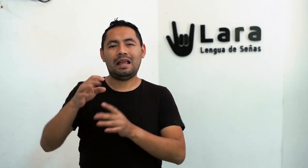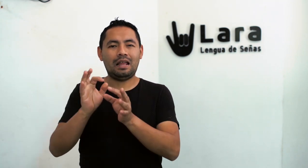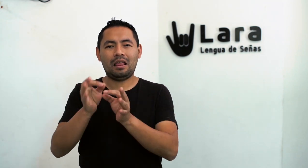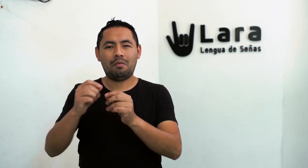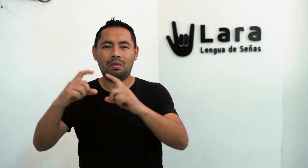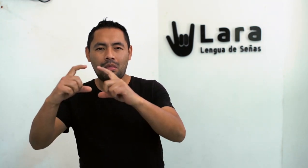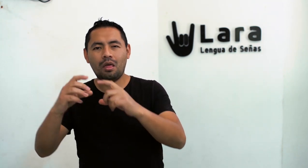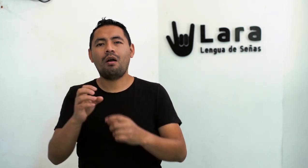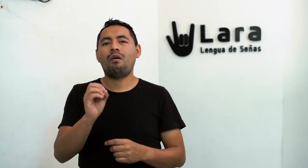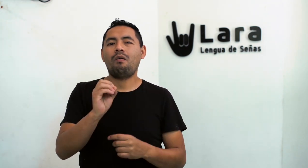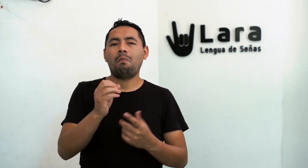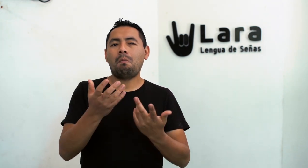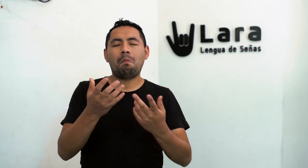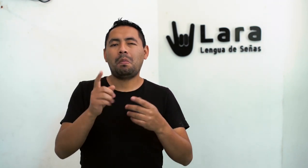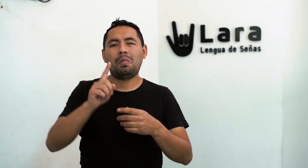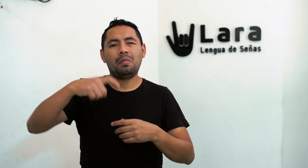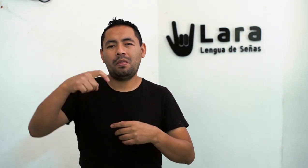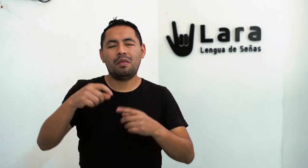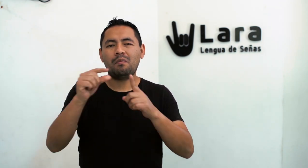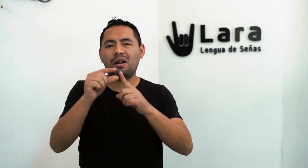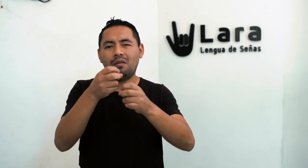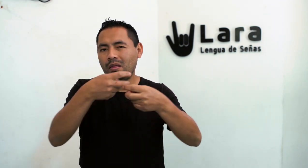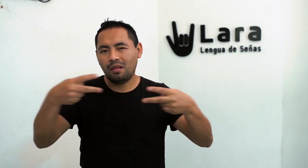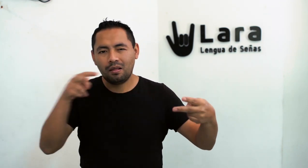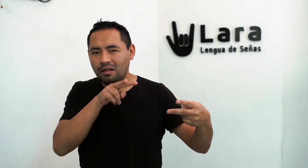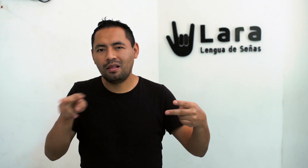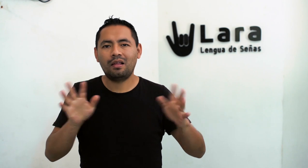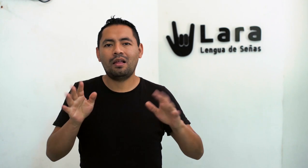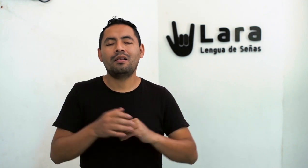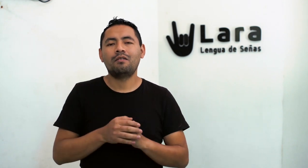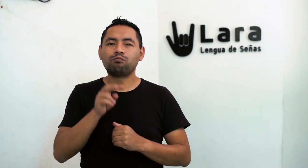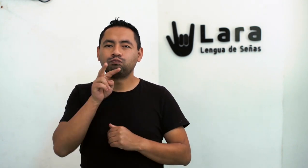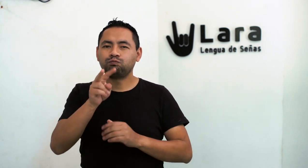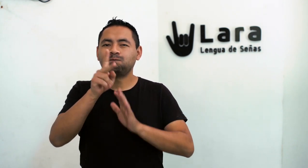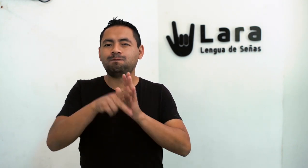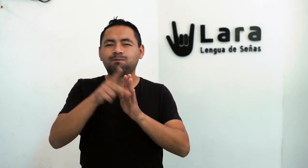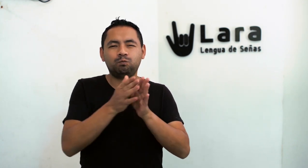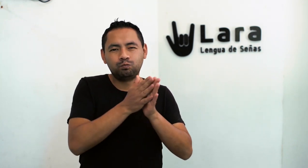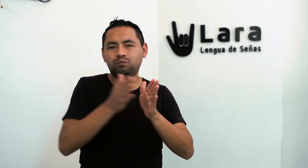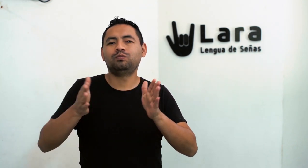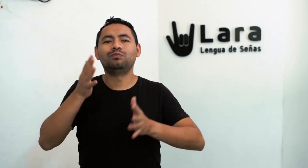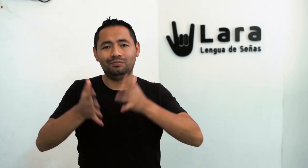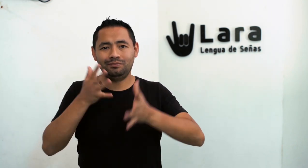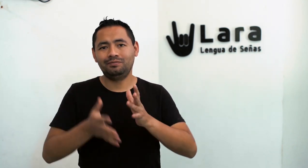observar a un intérprete de señas o leer subtítulos Sino que este video sea mucho más fácil para ellos al verlo